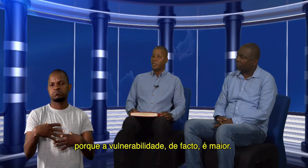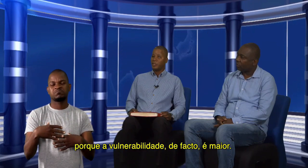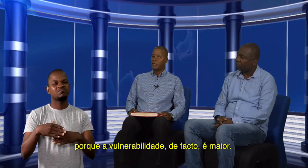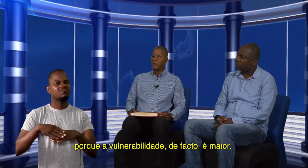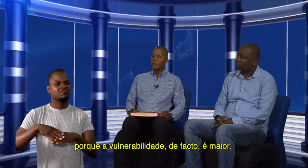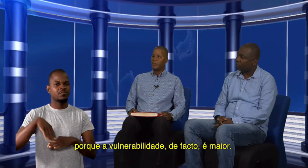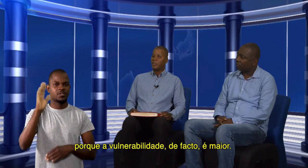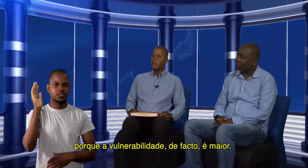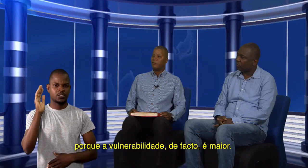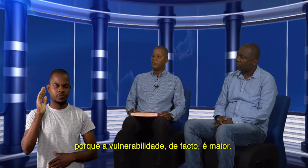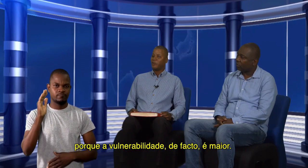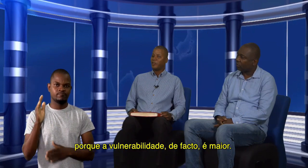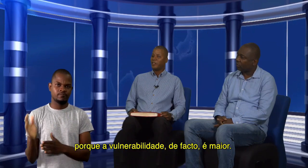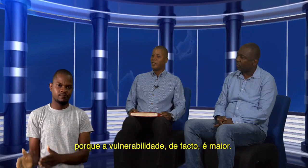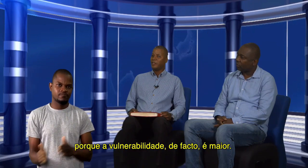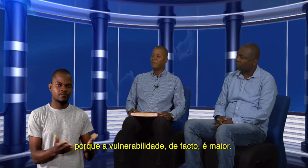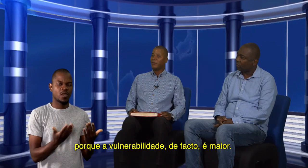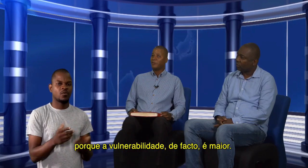a vulnerabilidade, de facto,